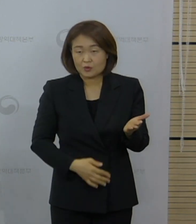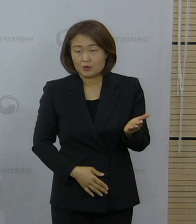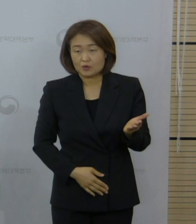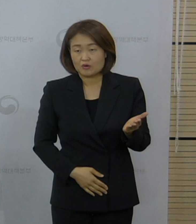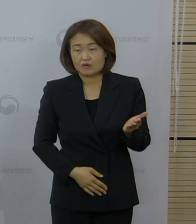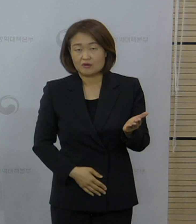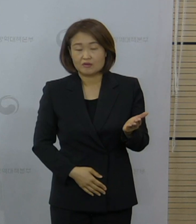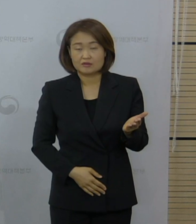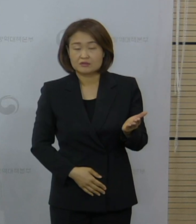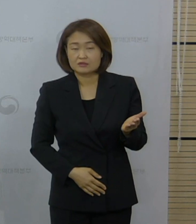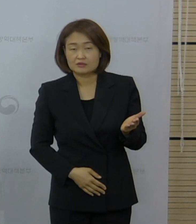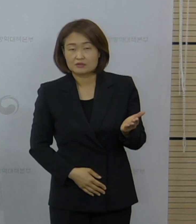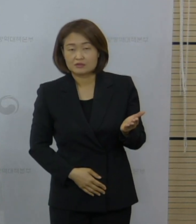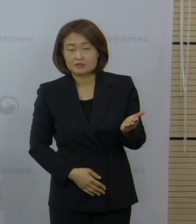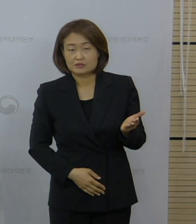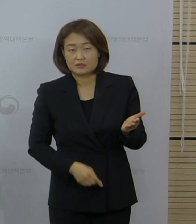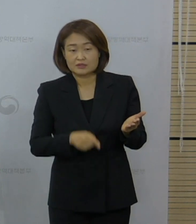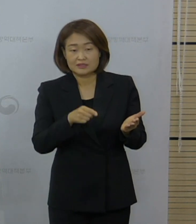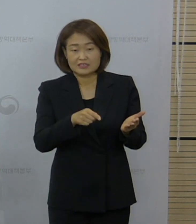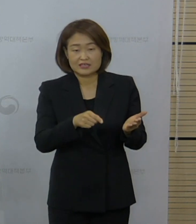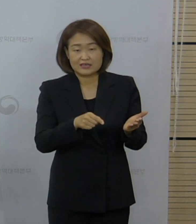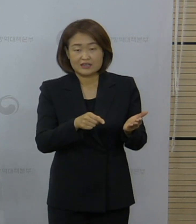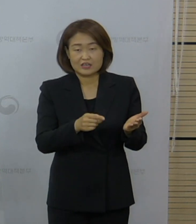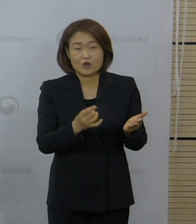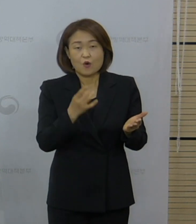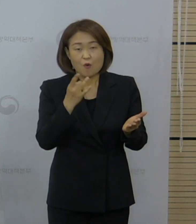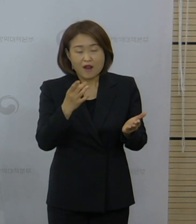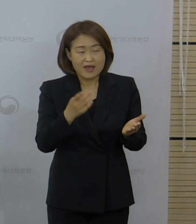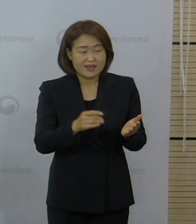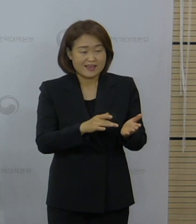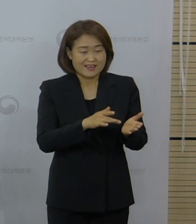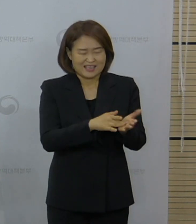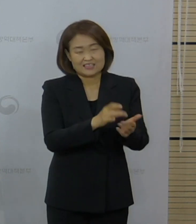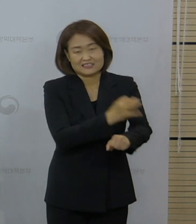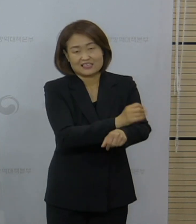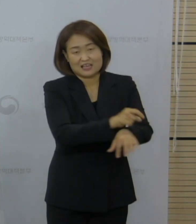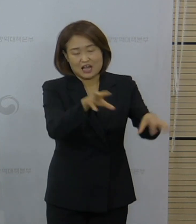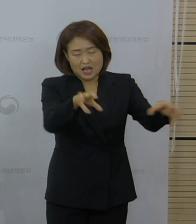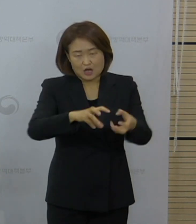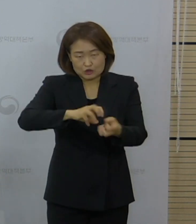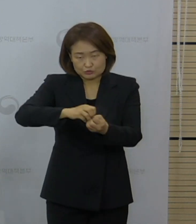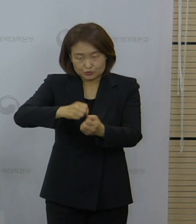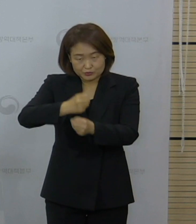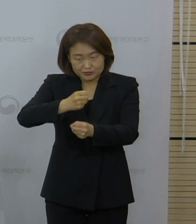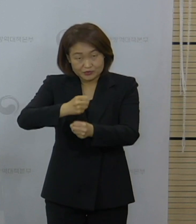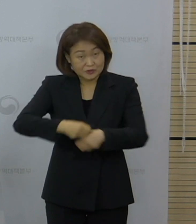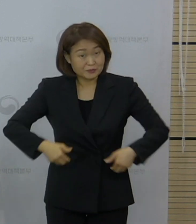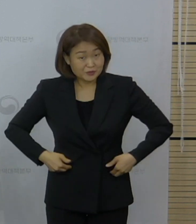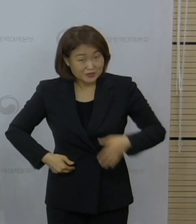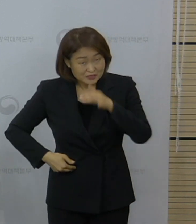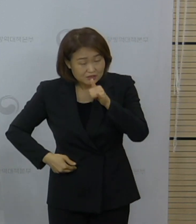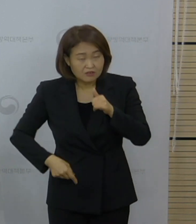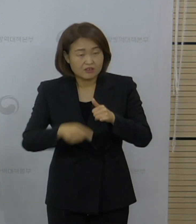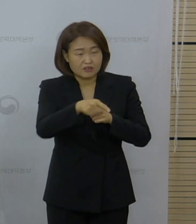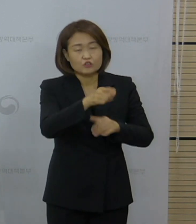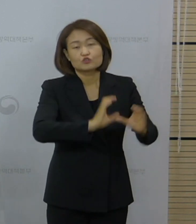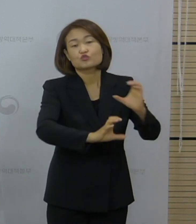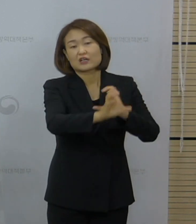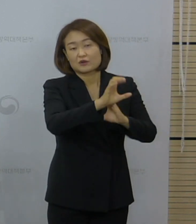정부적으로 노바백스 원료를 수급하기 위해서 노력을 진행을 했고 추가적인 사항은